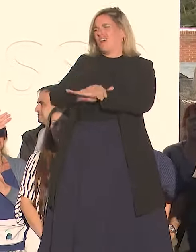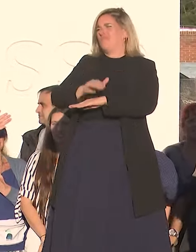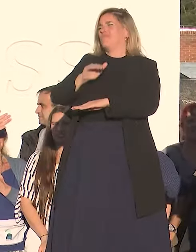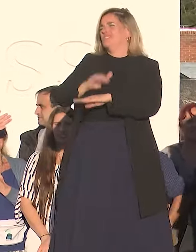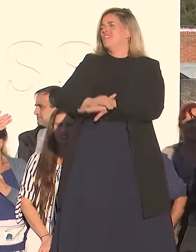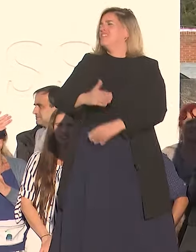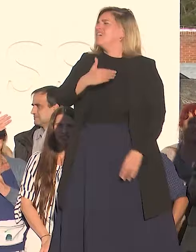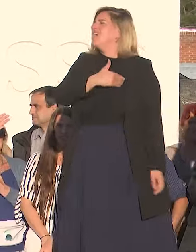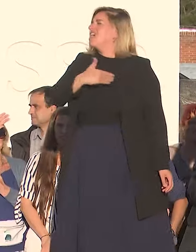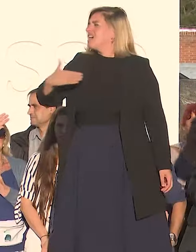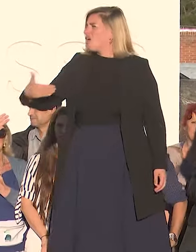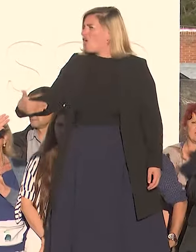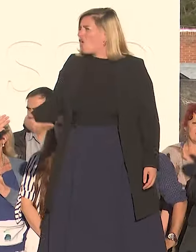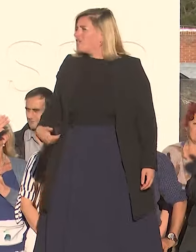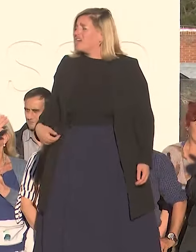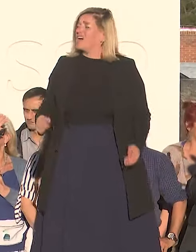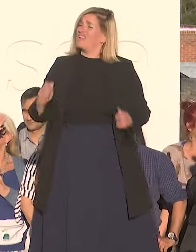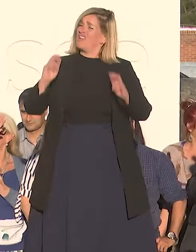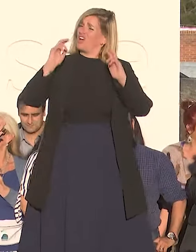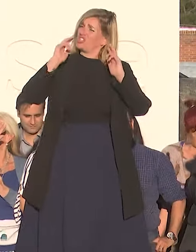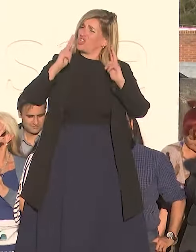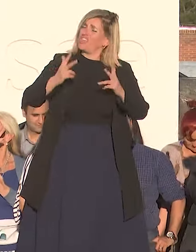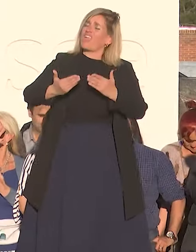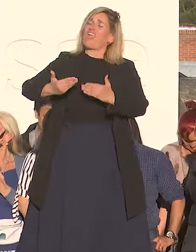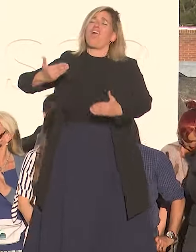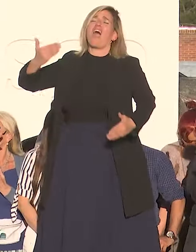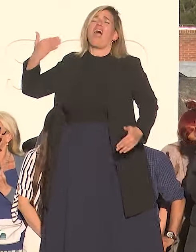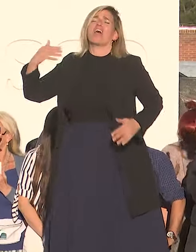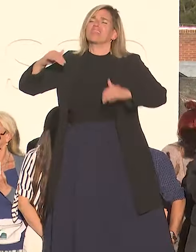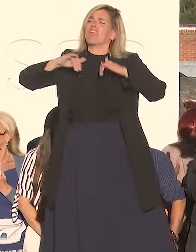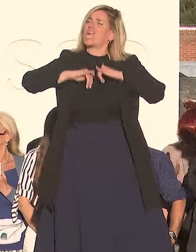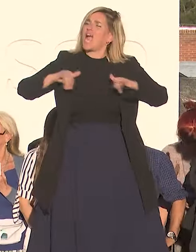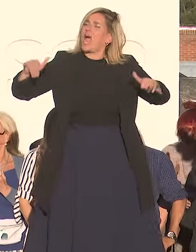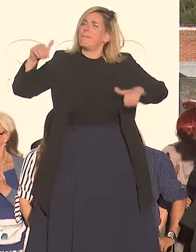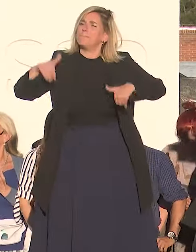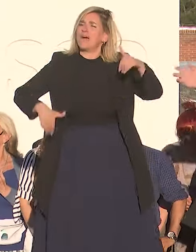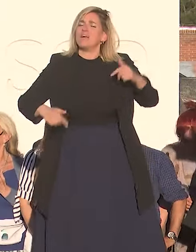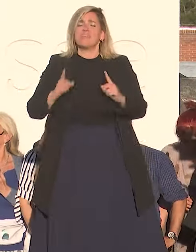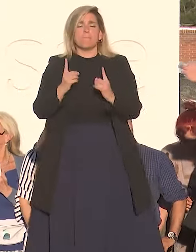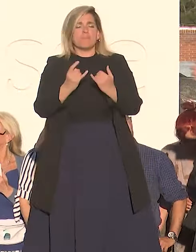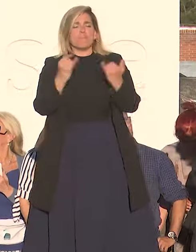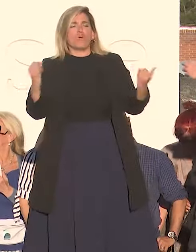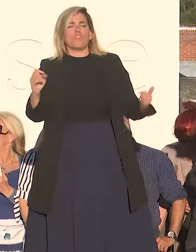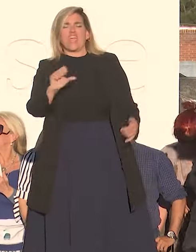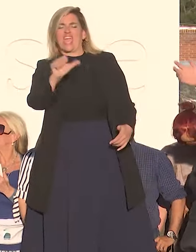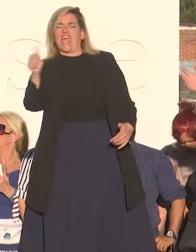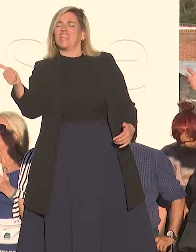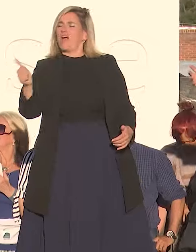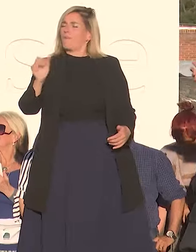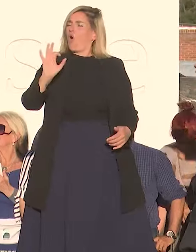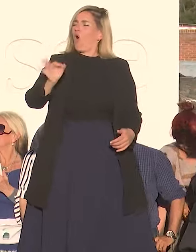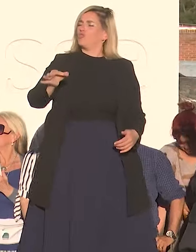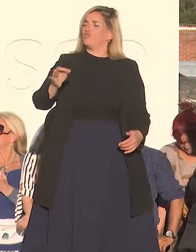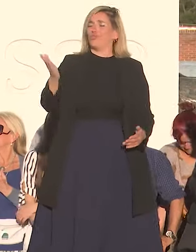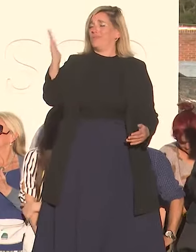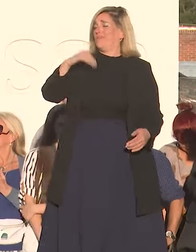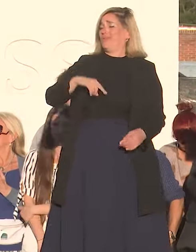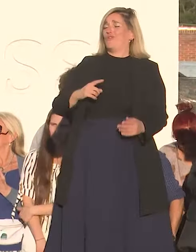gobierno lo dije en toda la campaña lo dije el día que ganamos pero no ganamos porque no aceptaron